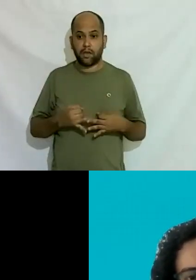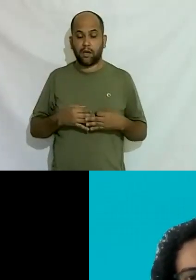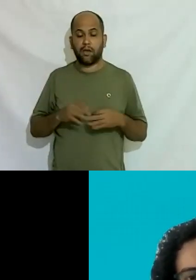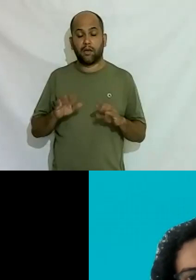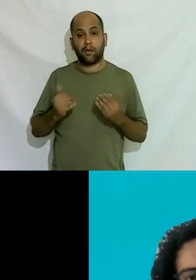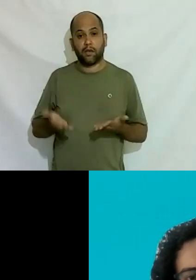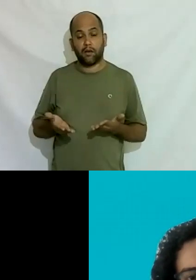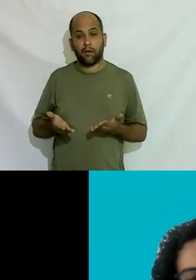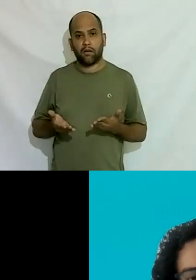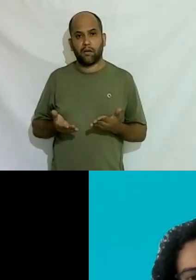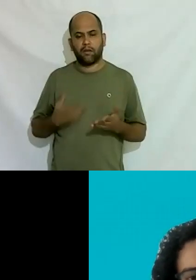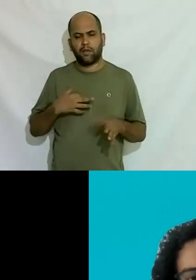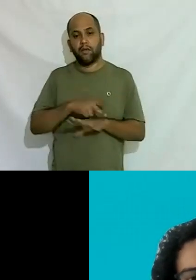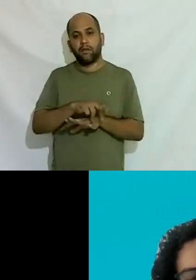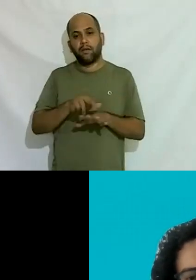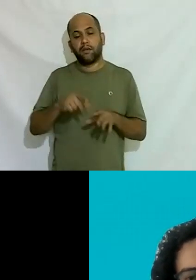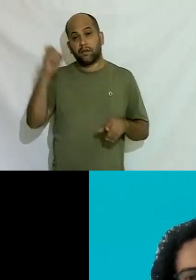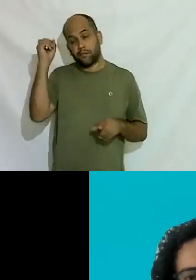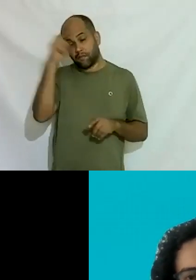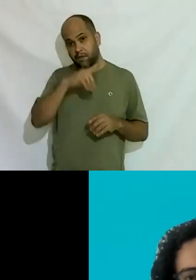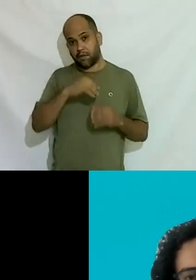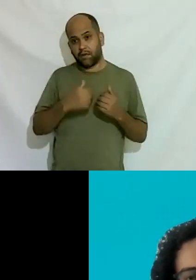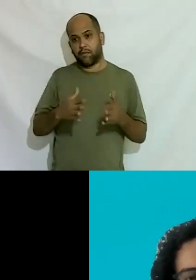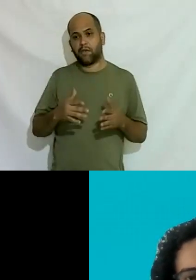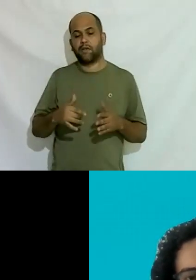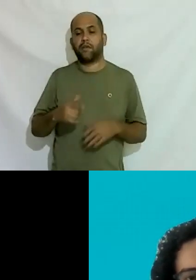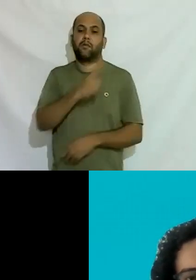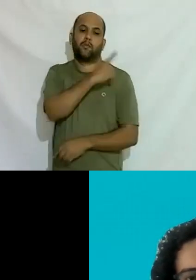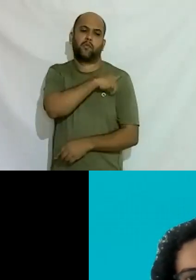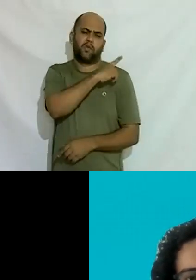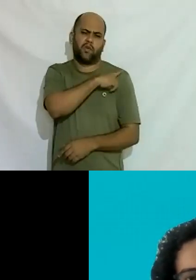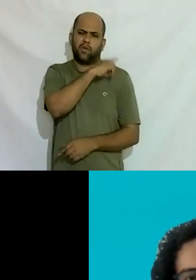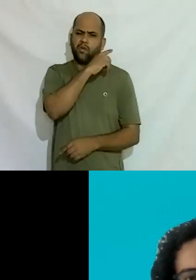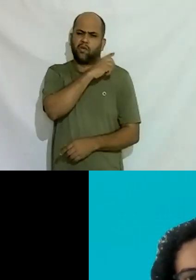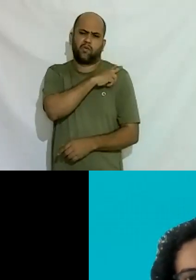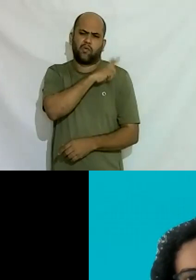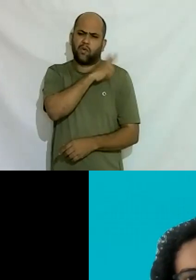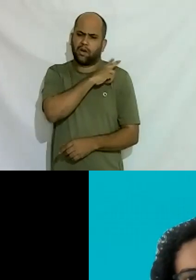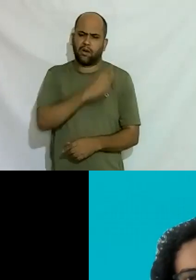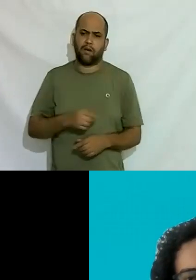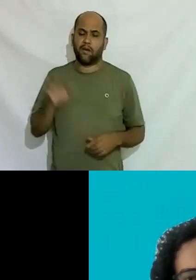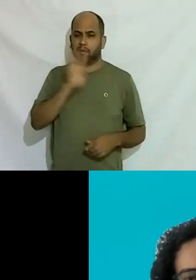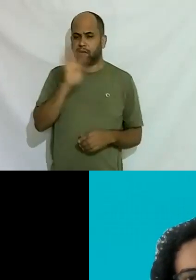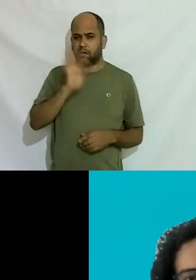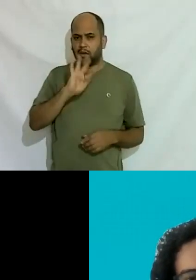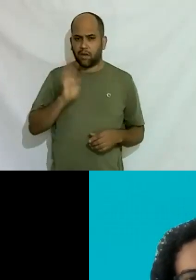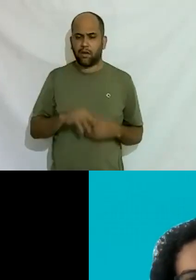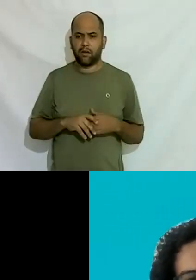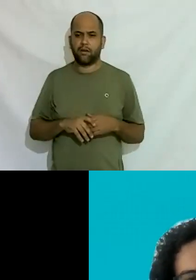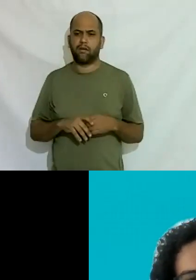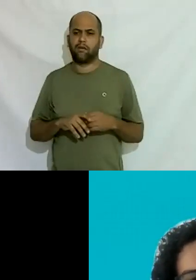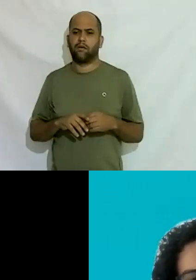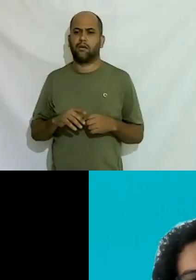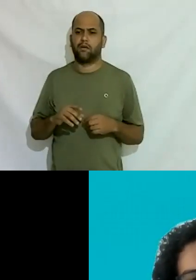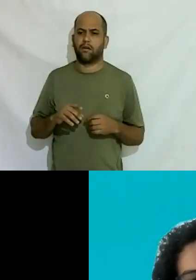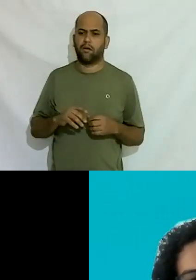tem uma série de dificuldades desde primeiro grau segundo grau a cuidar existem obstáculos existem